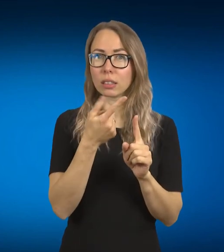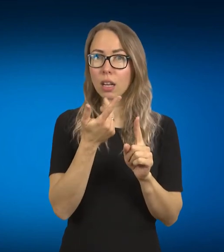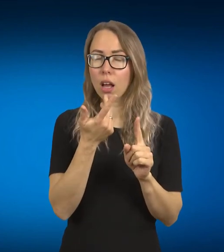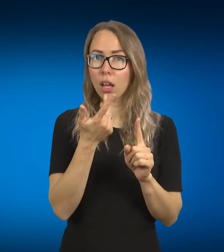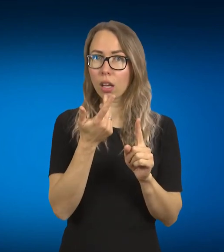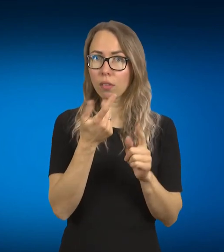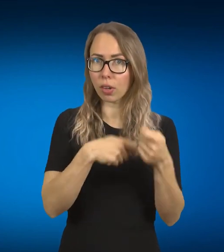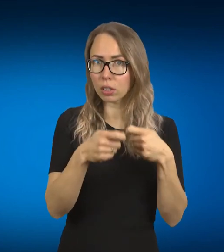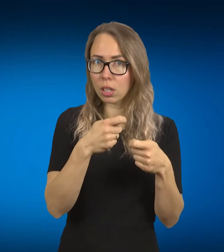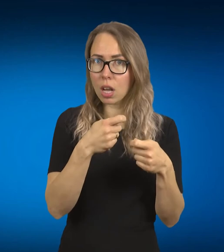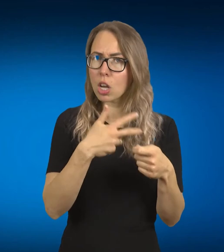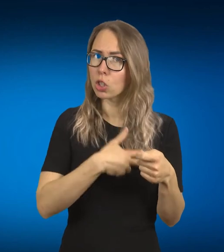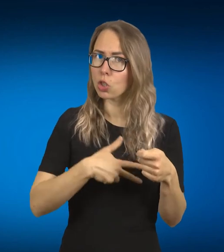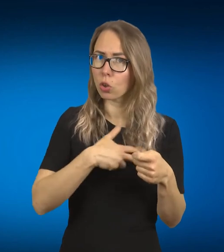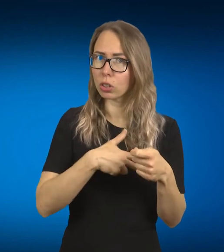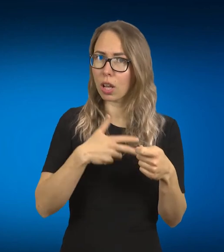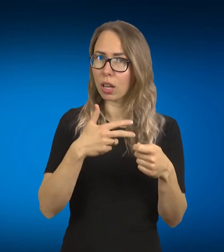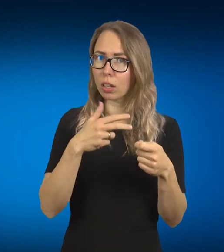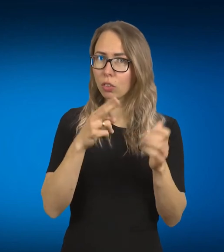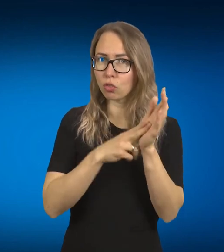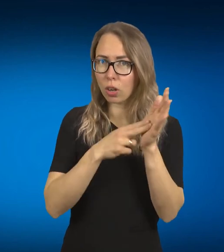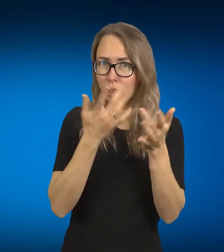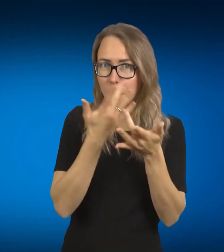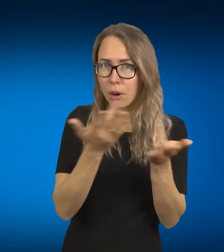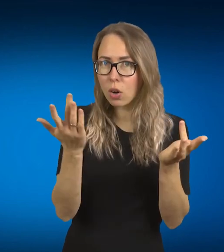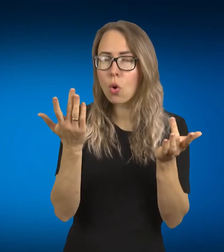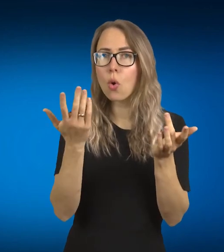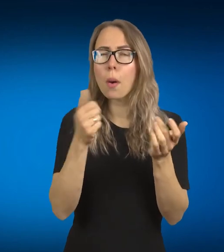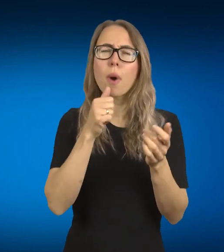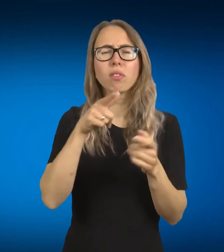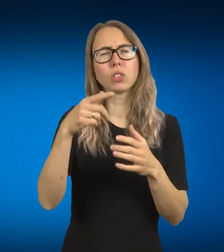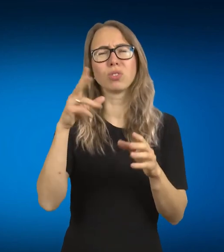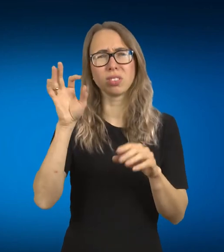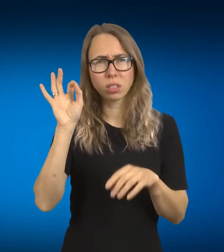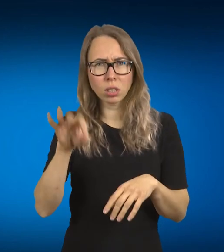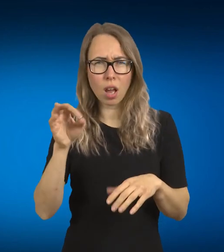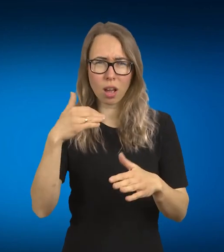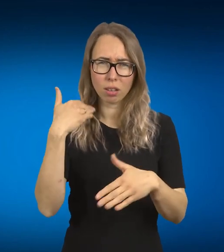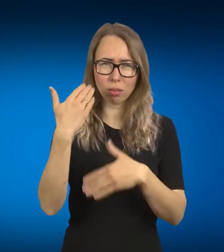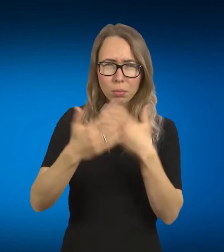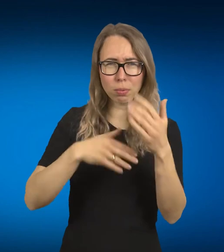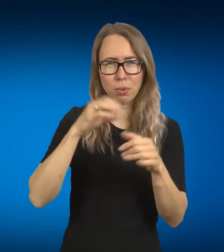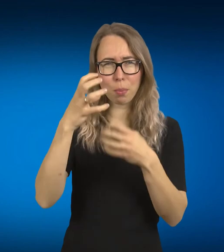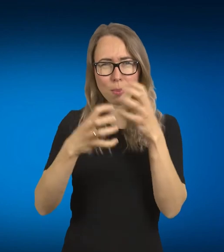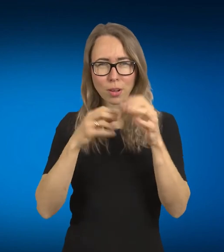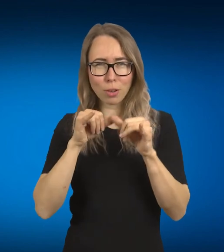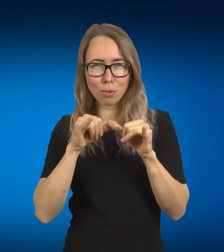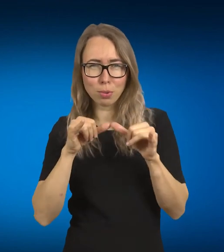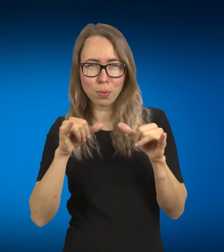pradeda labai sėktas, tai ga, visam pasauliu pradeda pirkti ir skleisti tą judėjimą, kuris tikrai yra labai gražus,